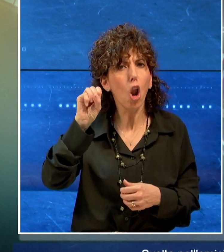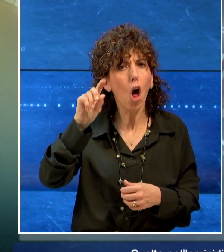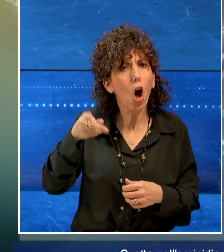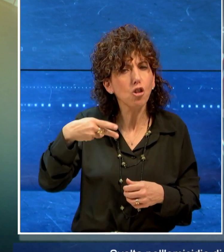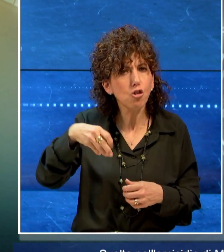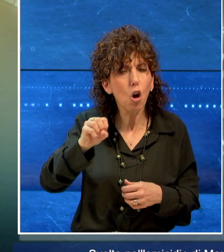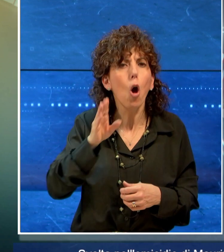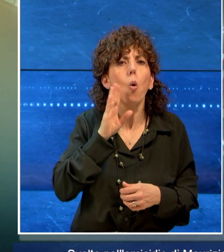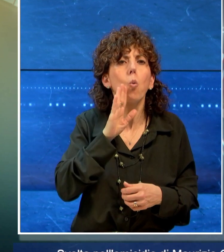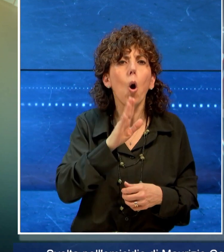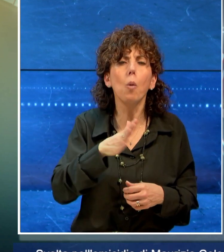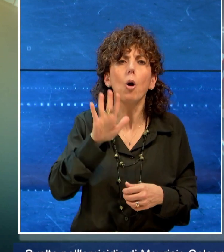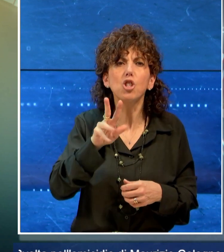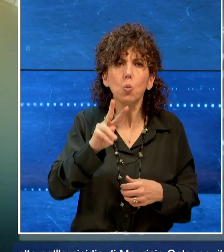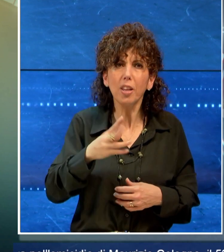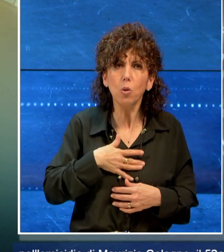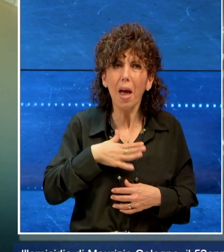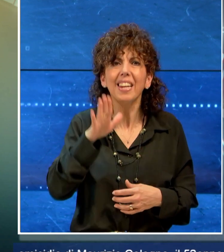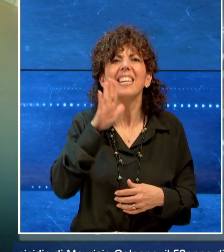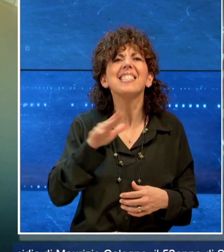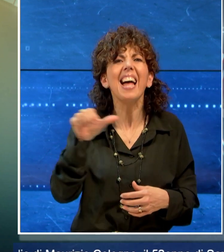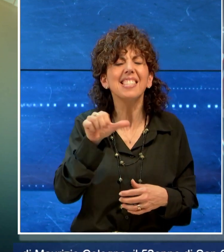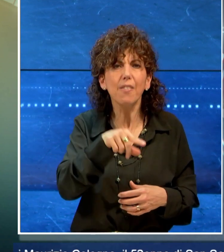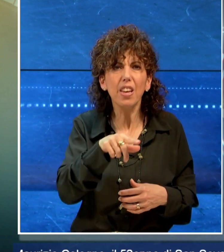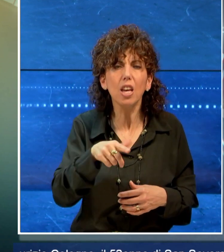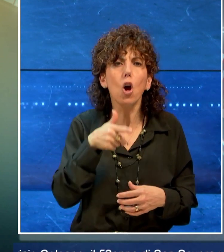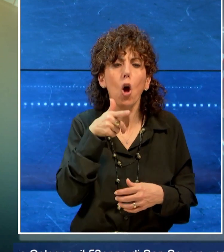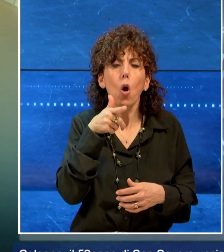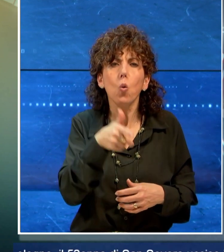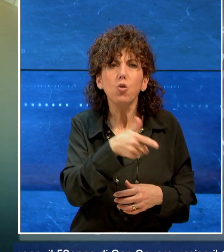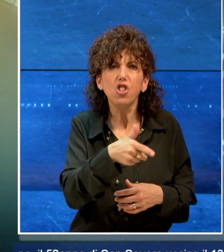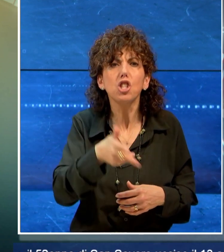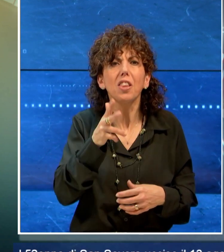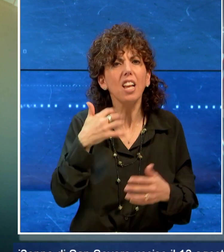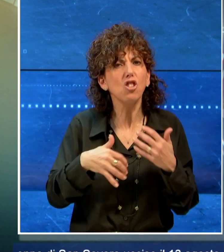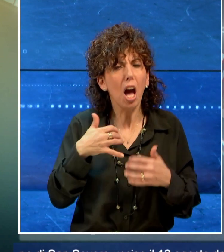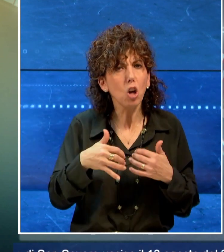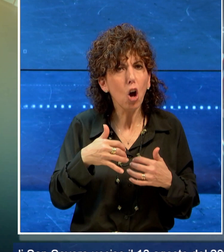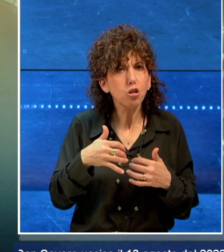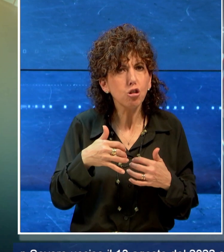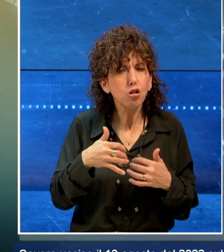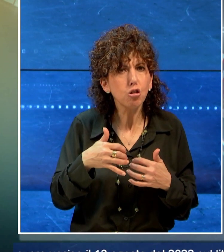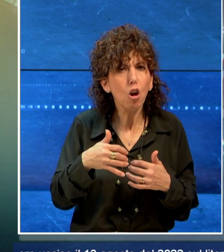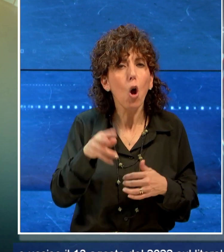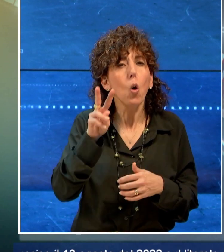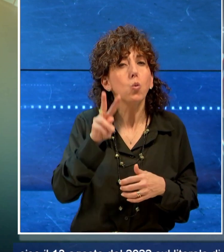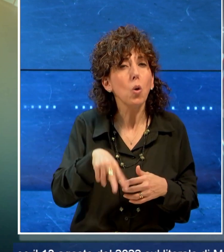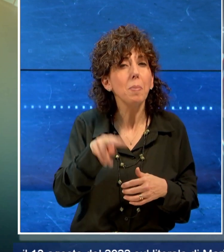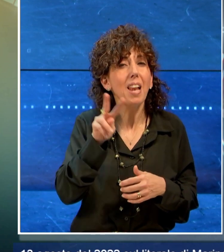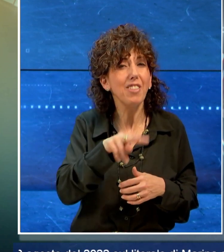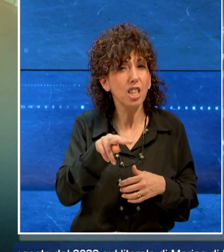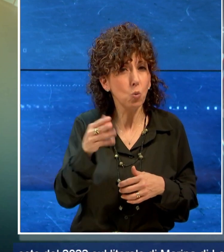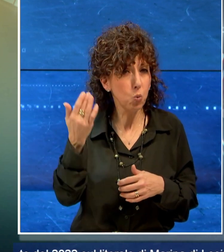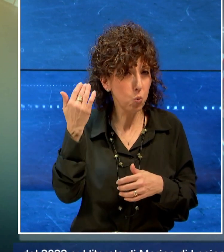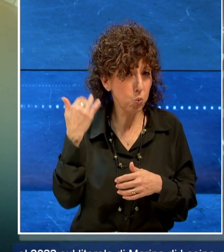52enne di Sansevero ucciso il 13 agosto del 2022